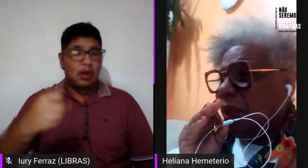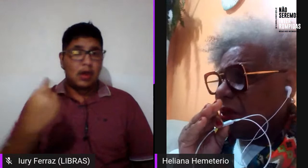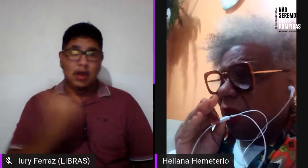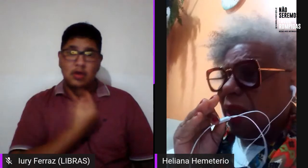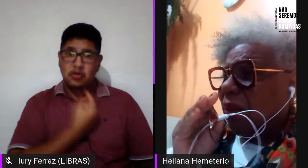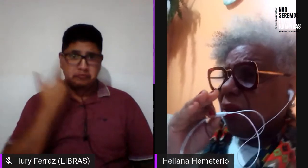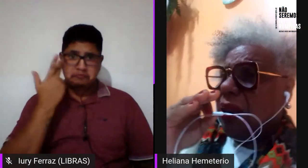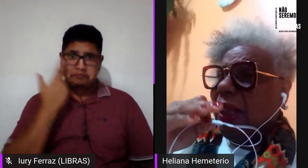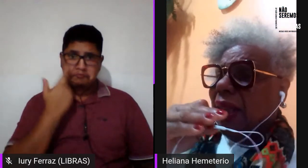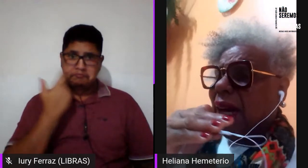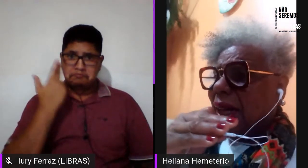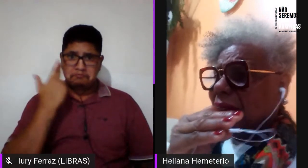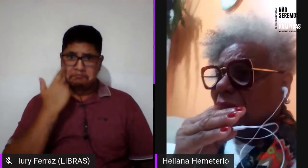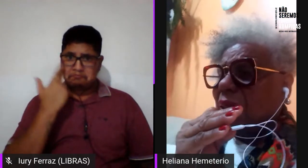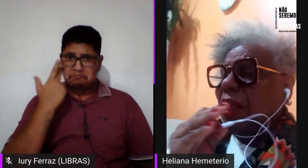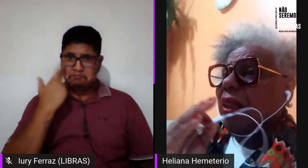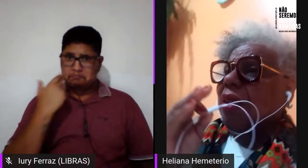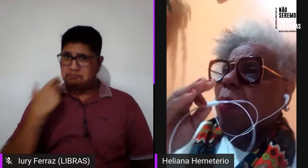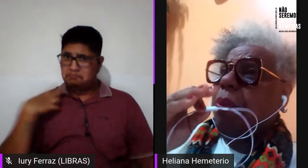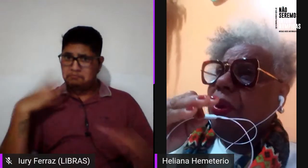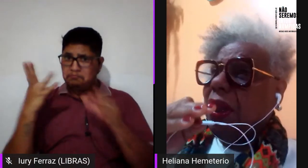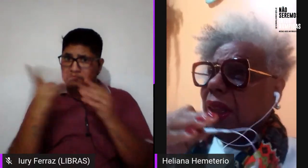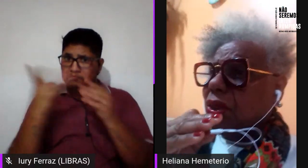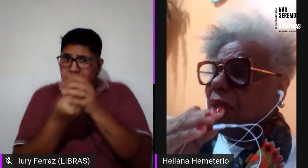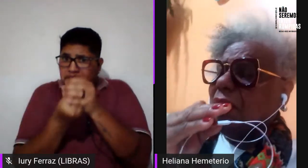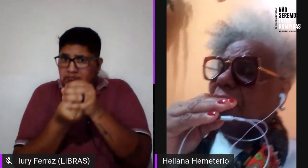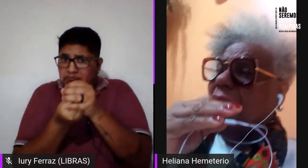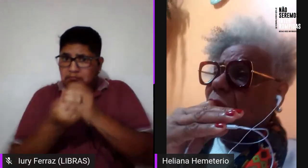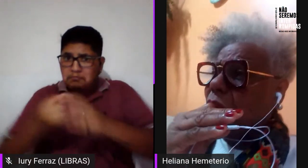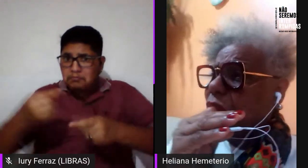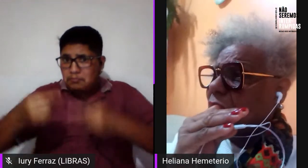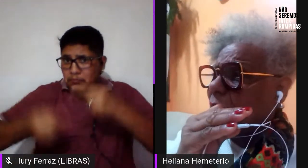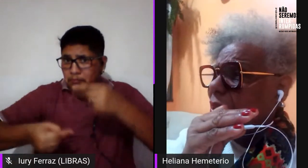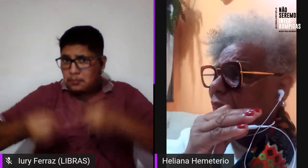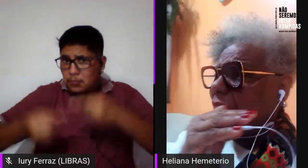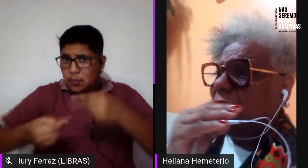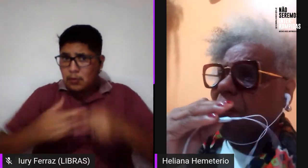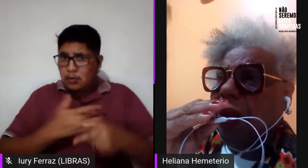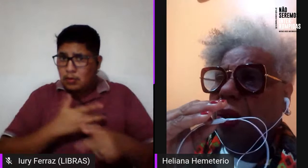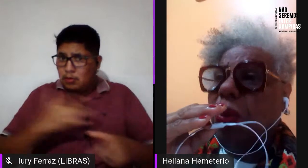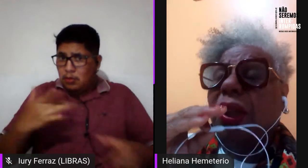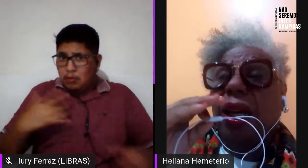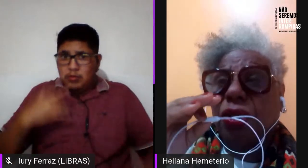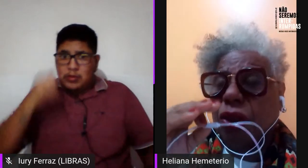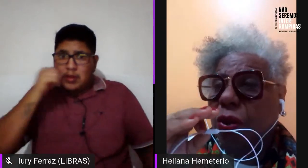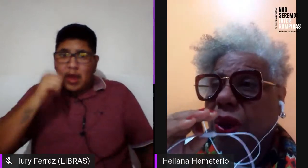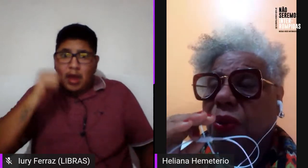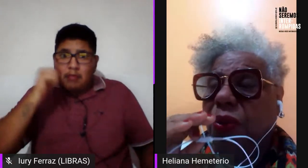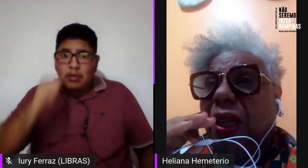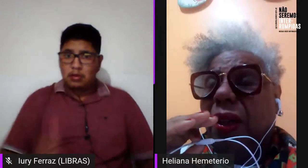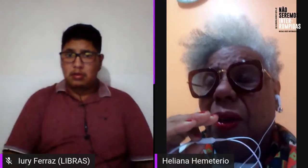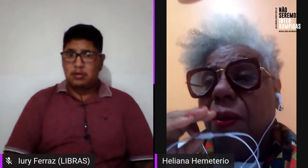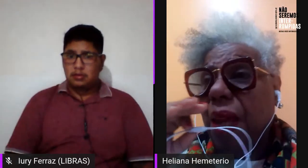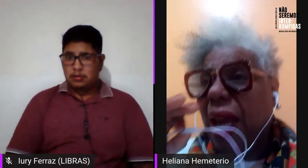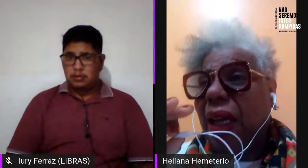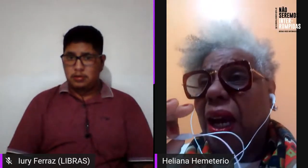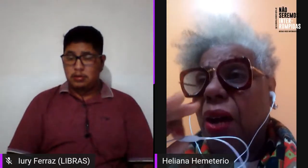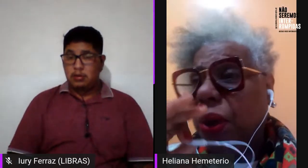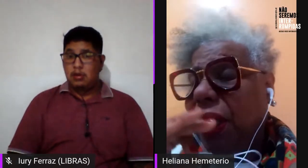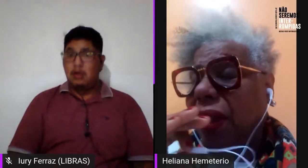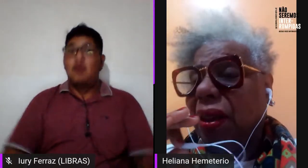normalmente integrada na política de saúde da mulher, o que elas tinham que ver